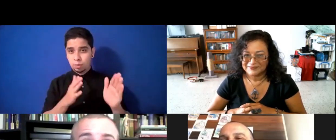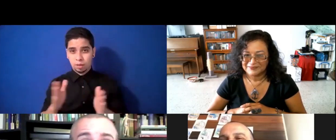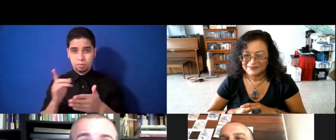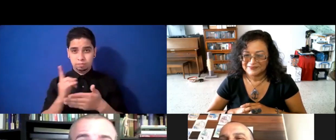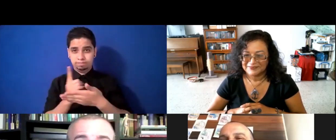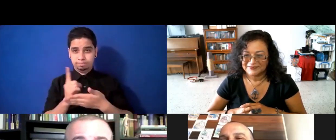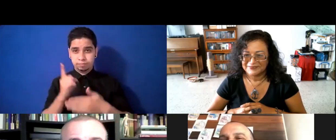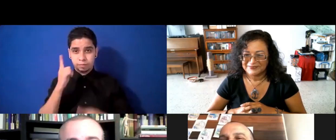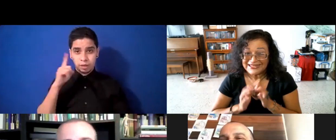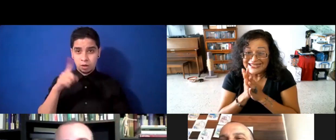en Artefusión.